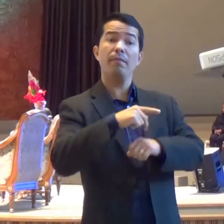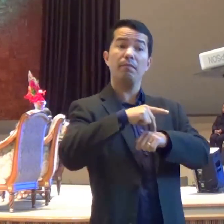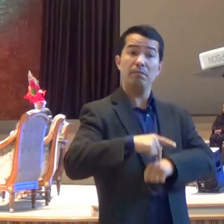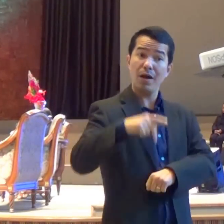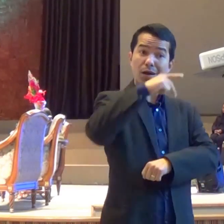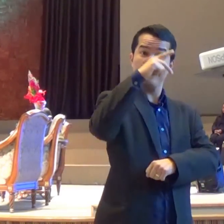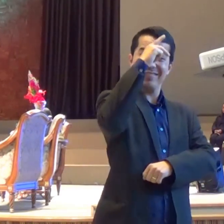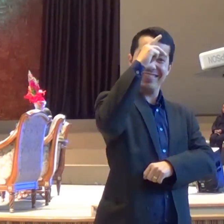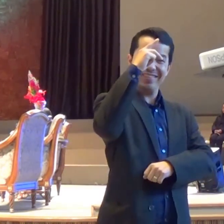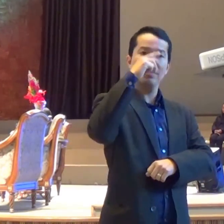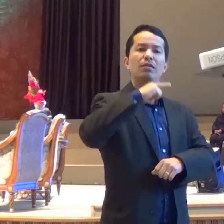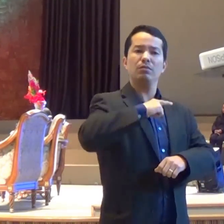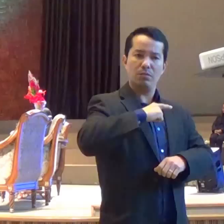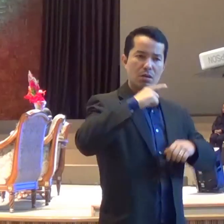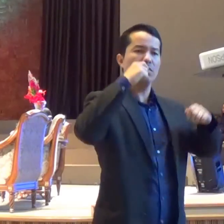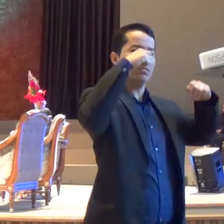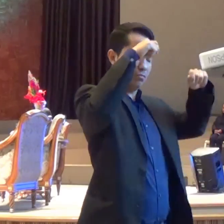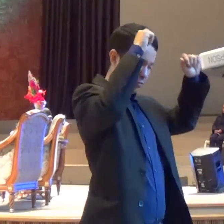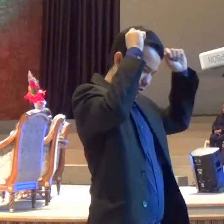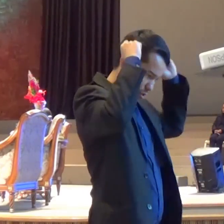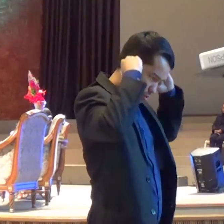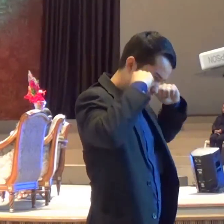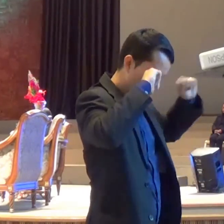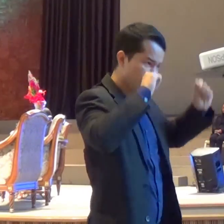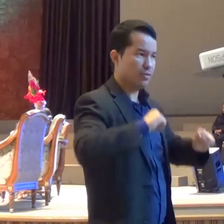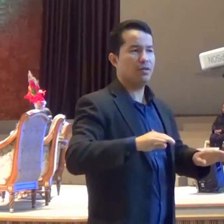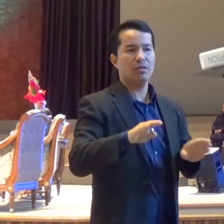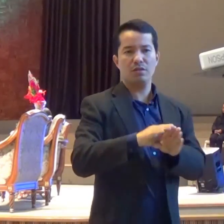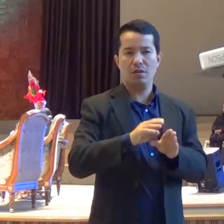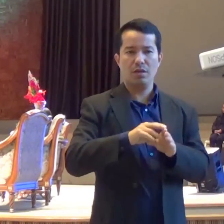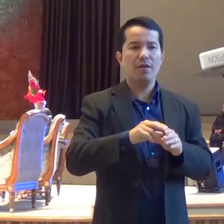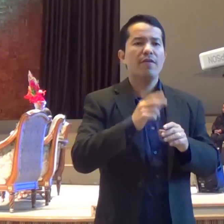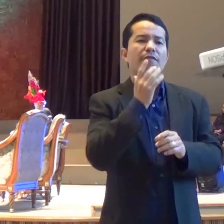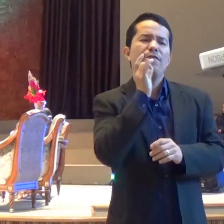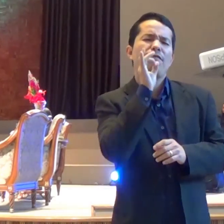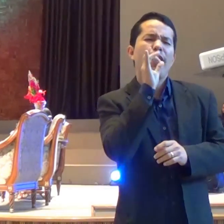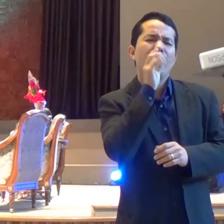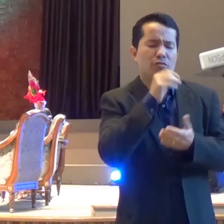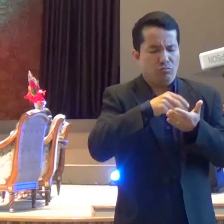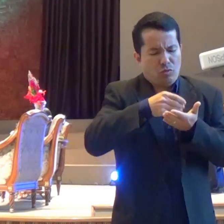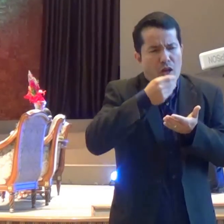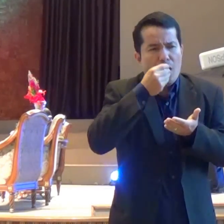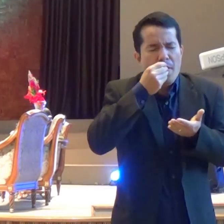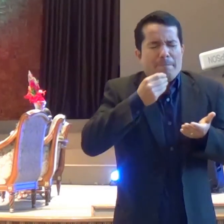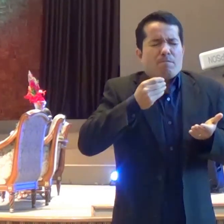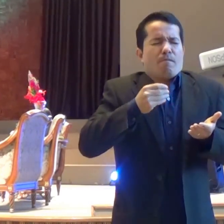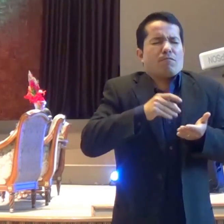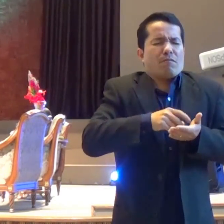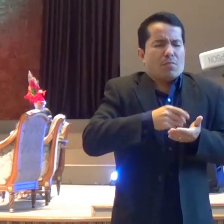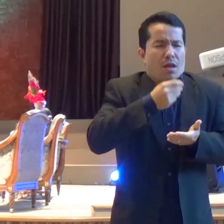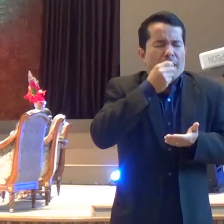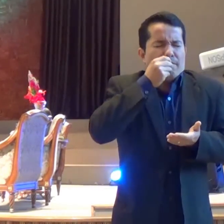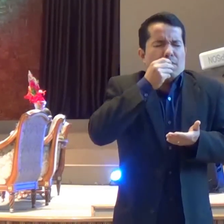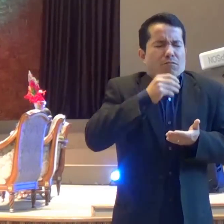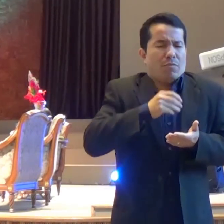ervas amargas Envolvia uma série de coisas Para que eles pudessem celebrar Aquele evento